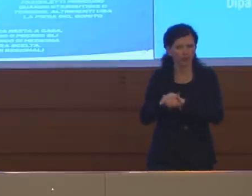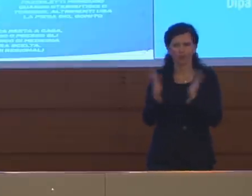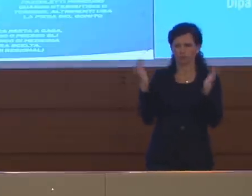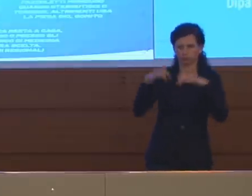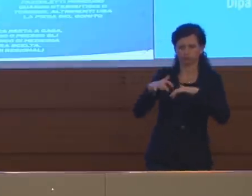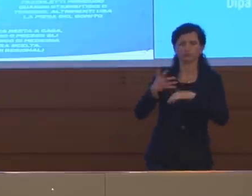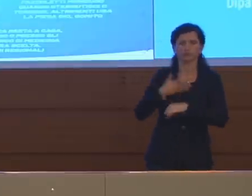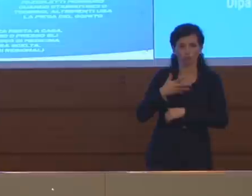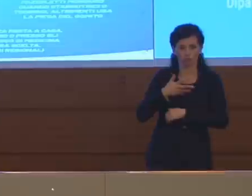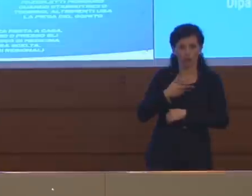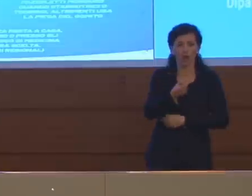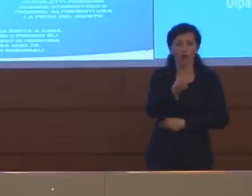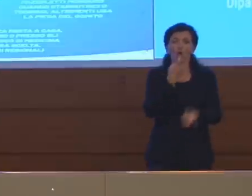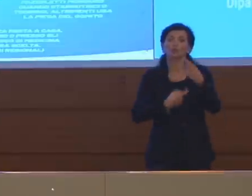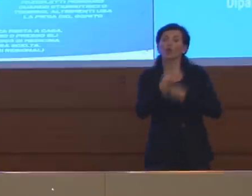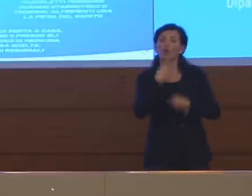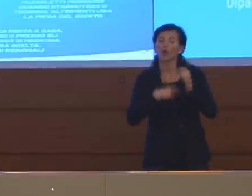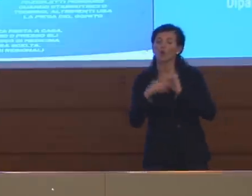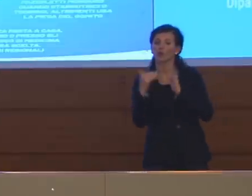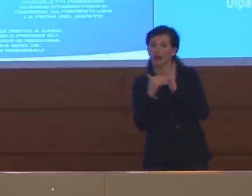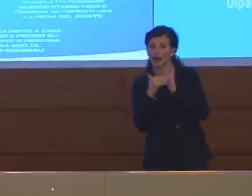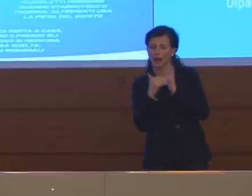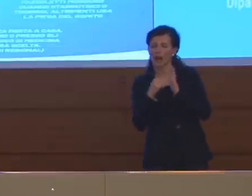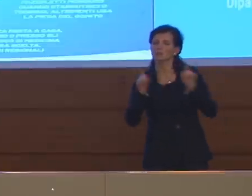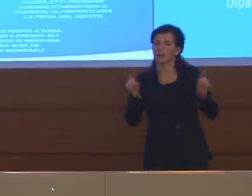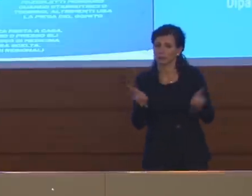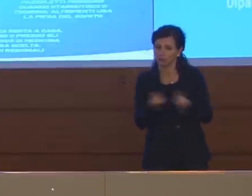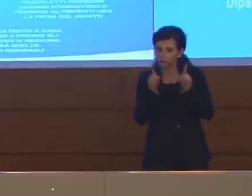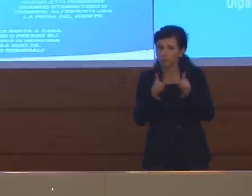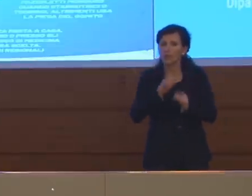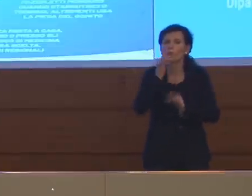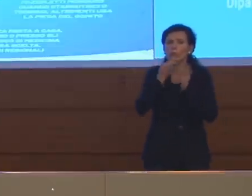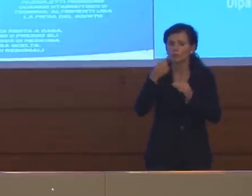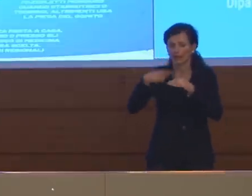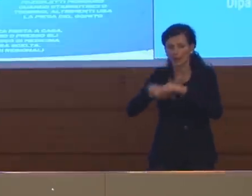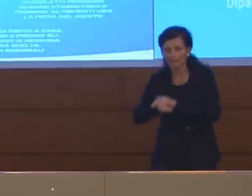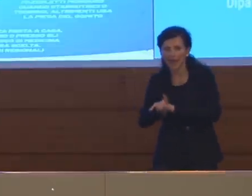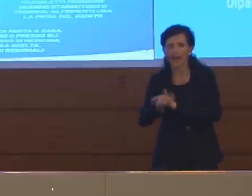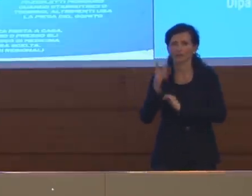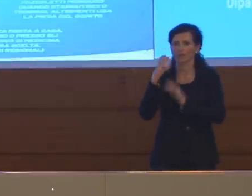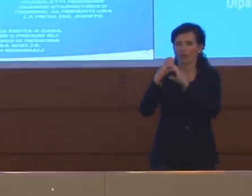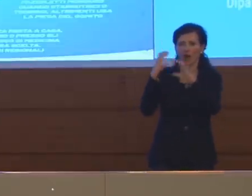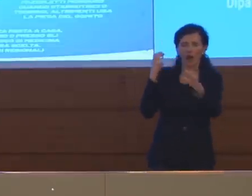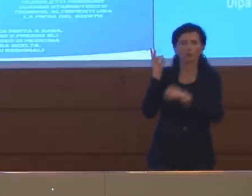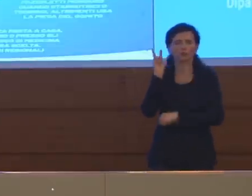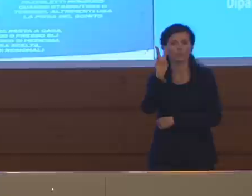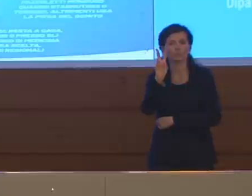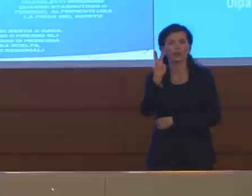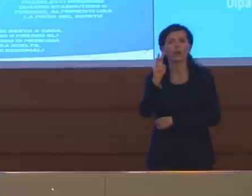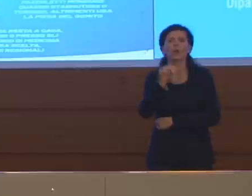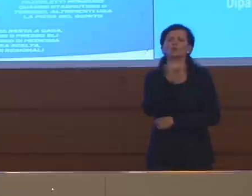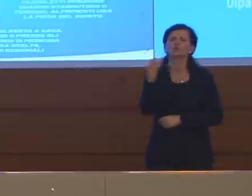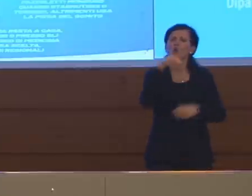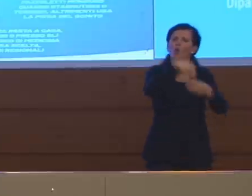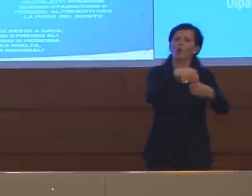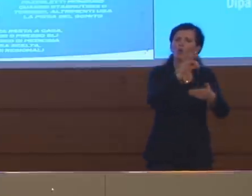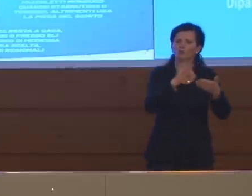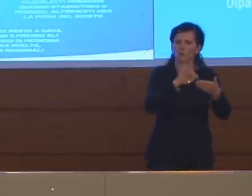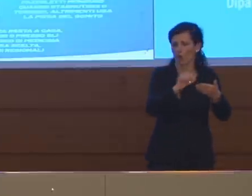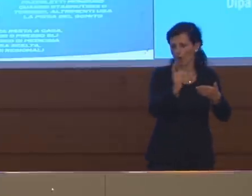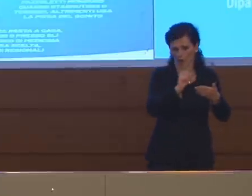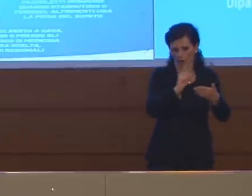vuol dire soprattutto nei grandi centri urbani, vuol dire prendere metropolitane, vuol dire mezzi di trasporto, perché non è soltanto il momento scolastico in sé.